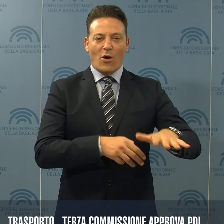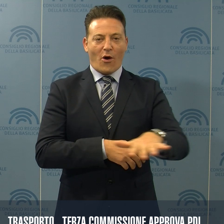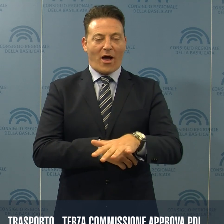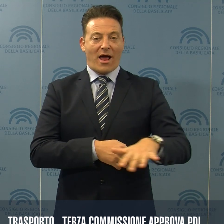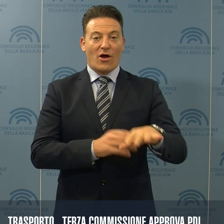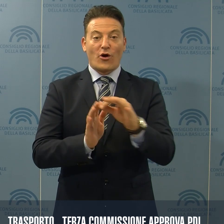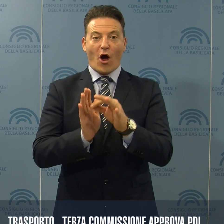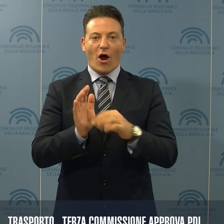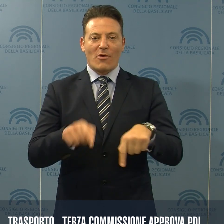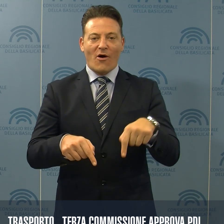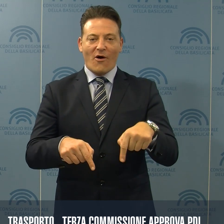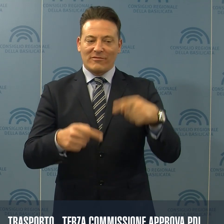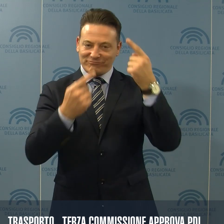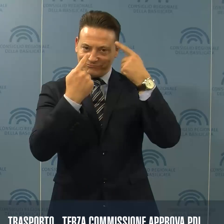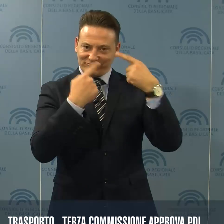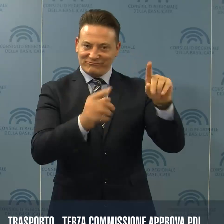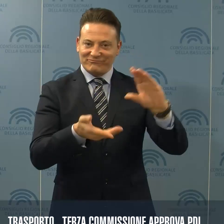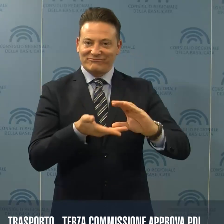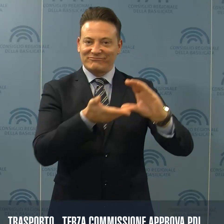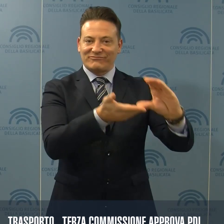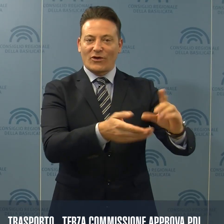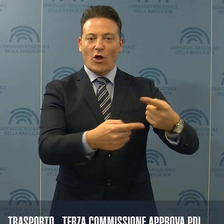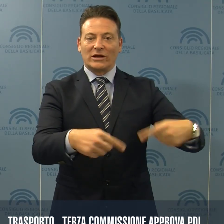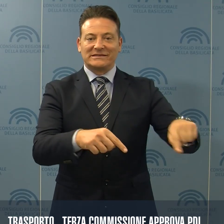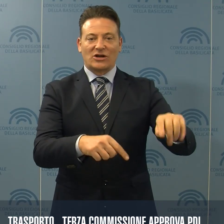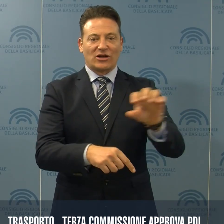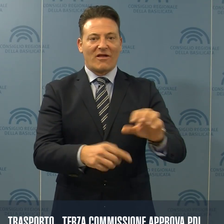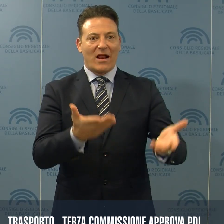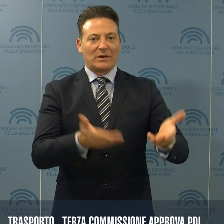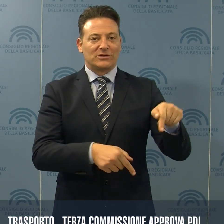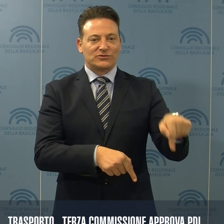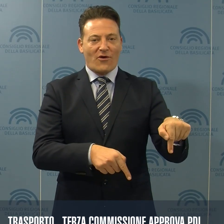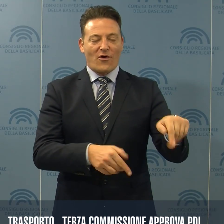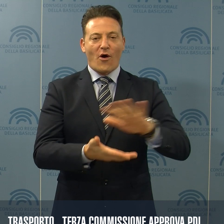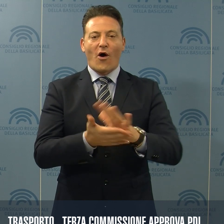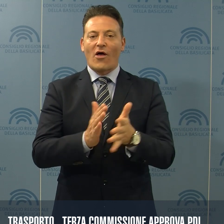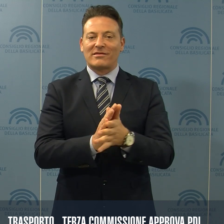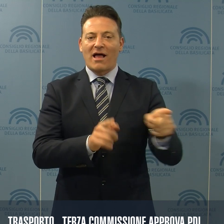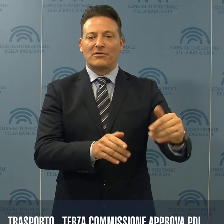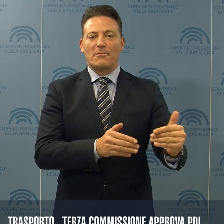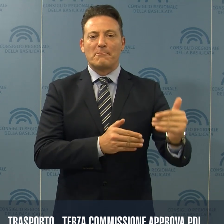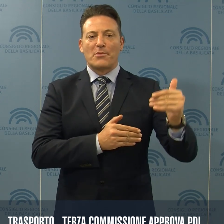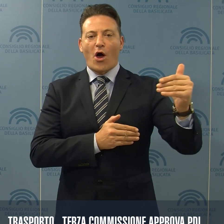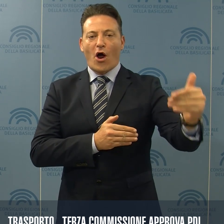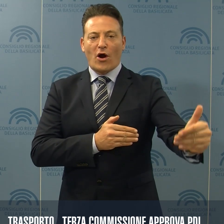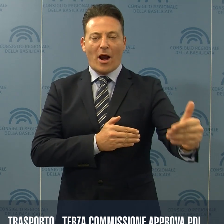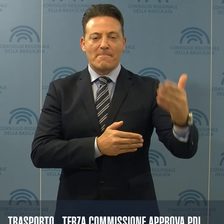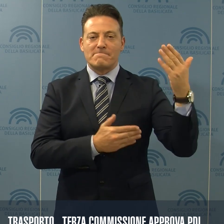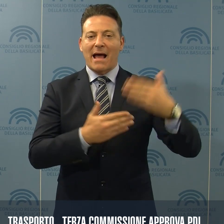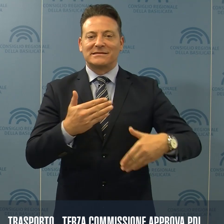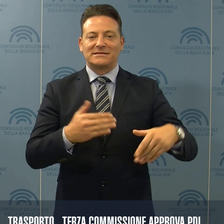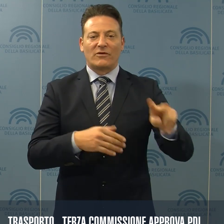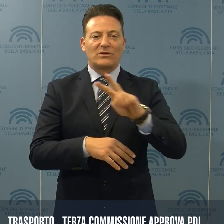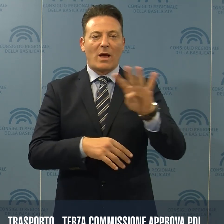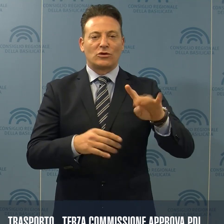La norma, che ora passerà all'esame del Consiglio regionale, proroga i contratti in essere per un periodo massimo di